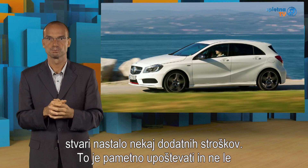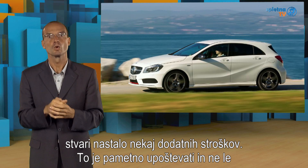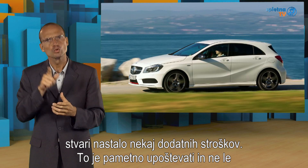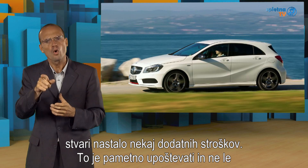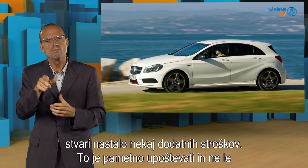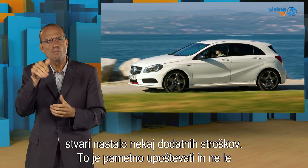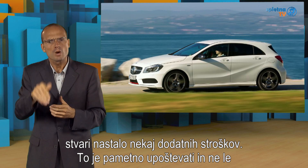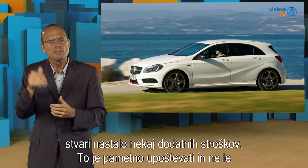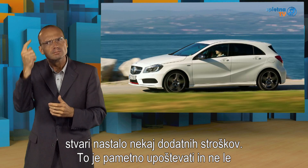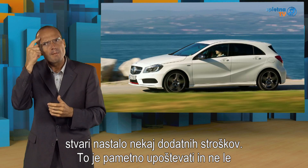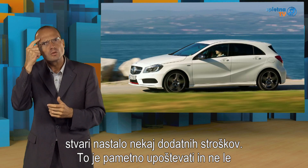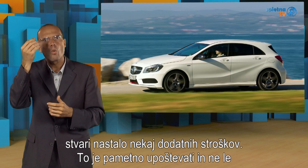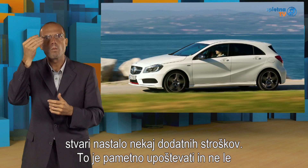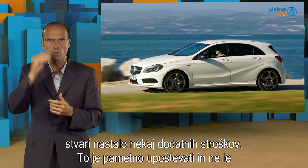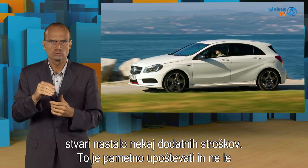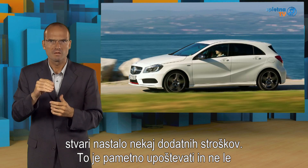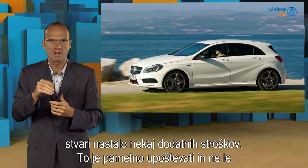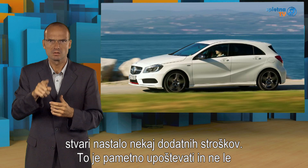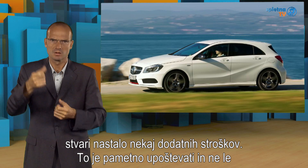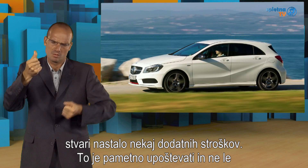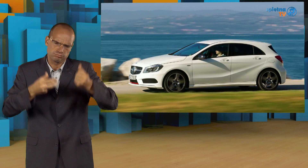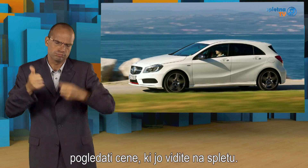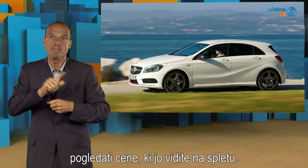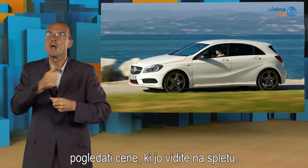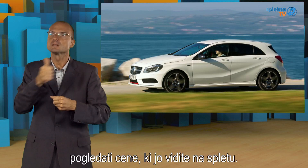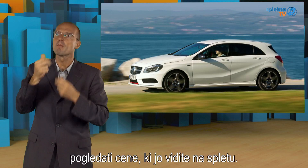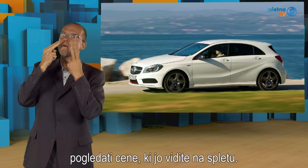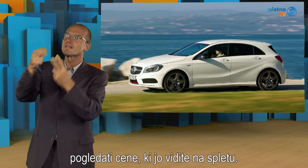To je pametno upoštevati in ne le pogledati cene, ki jo vidite na spletu.